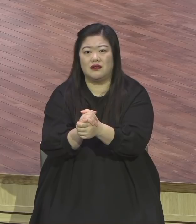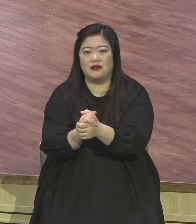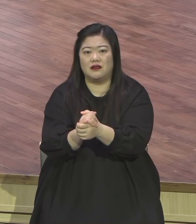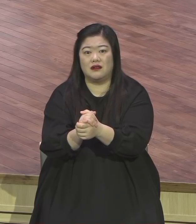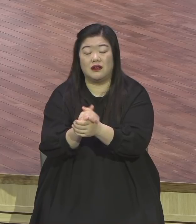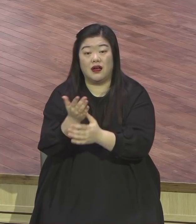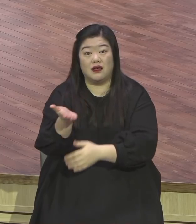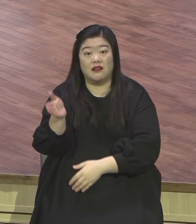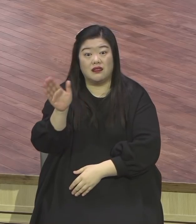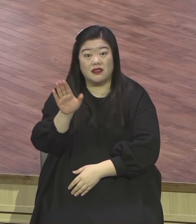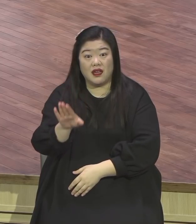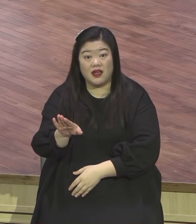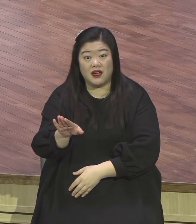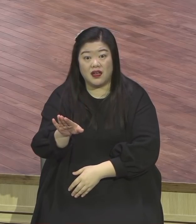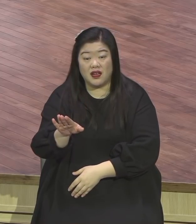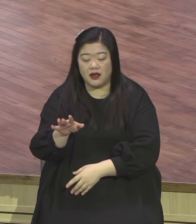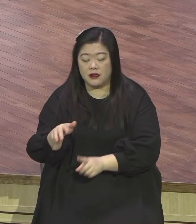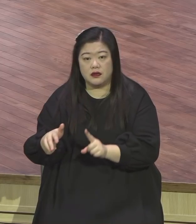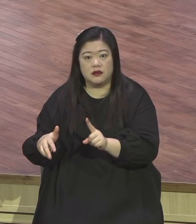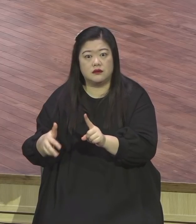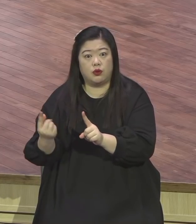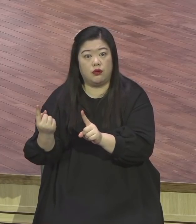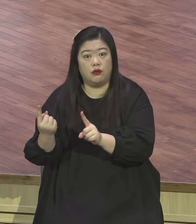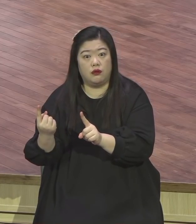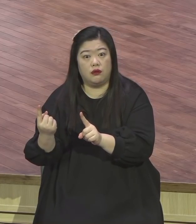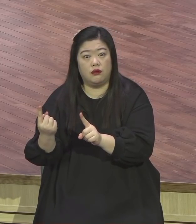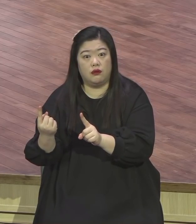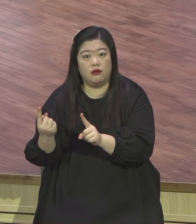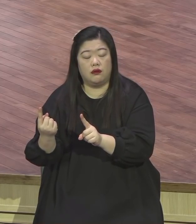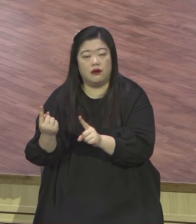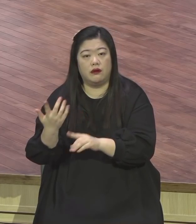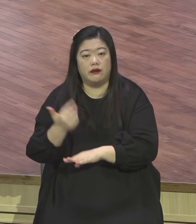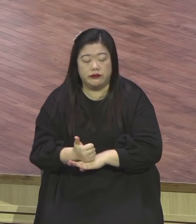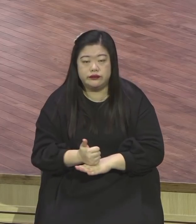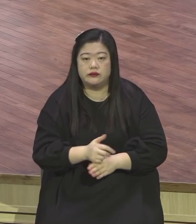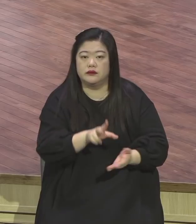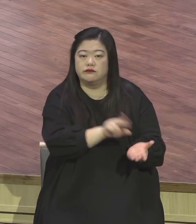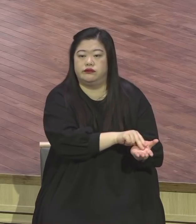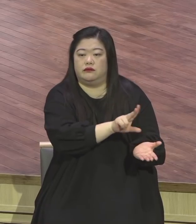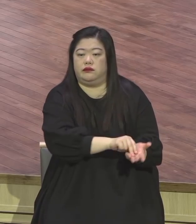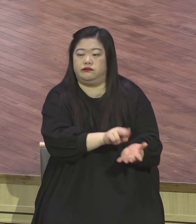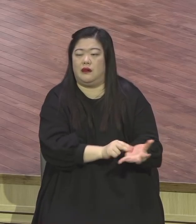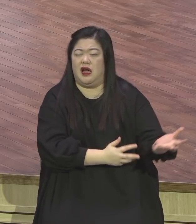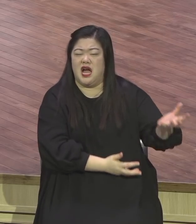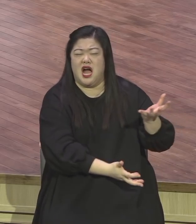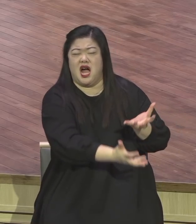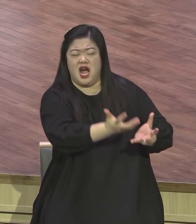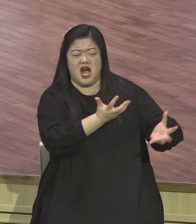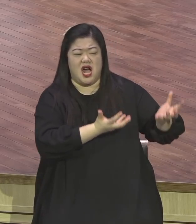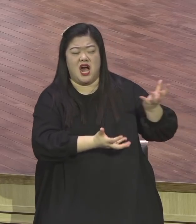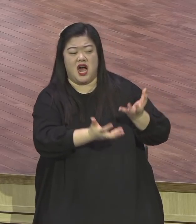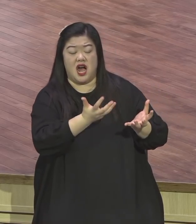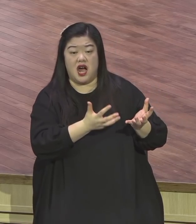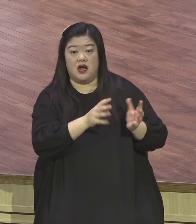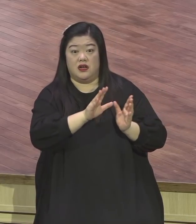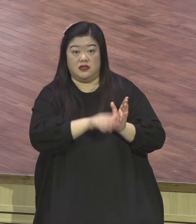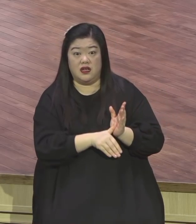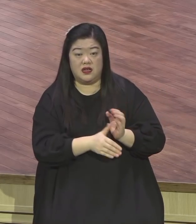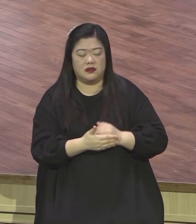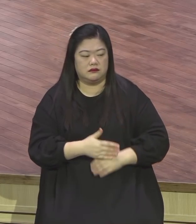그냥 살다 보니 어려움이 왔어. 시험이 왔어. 자존심 상하는 문제가 생겼어. 기분 나쁜 말을